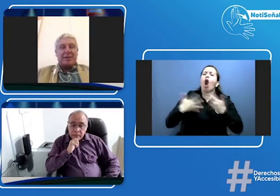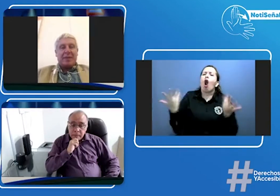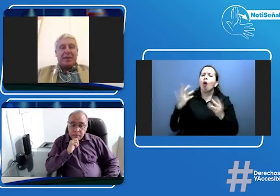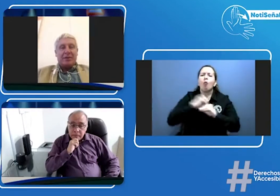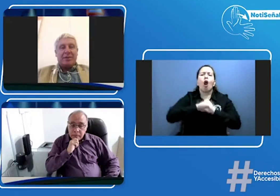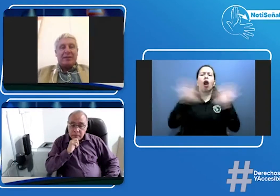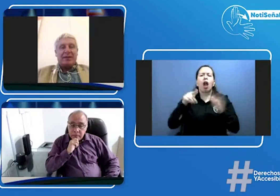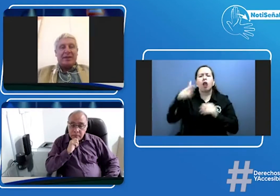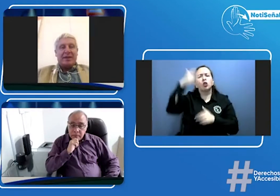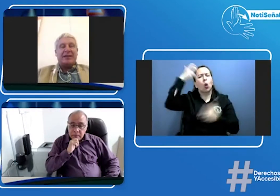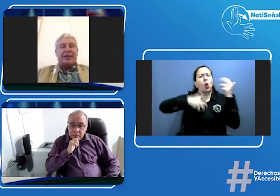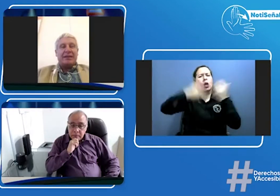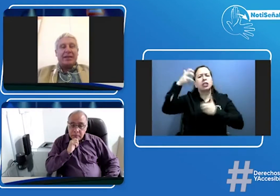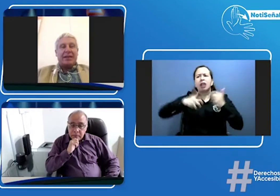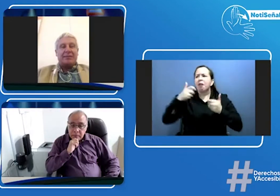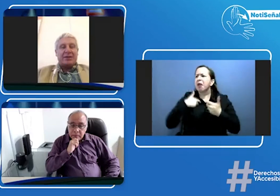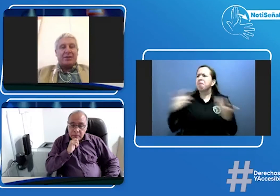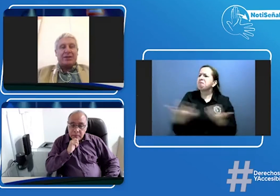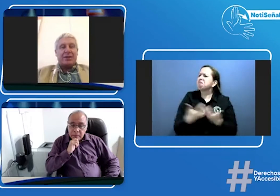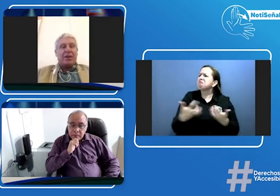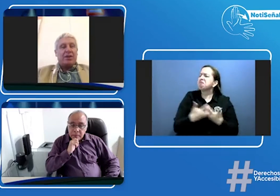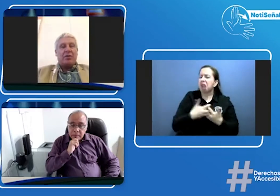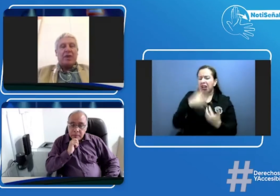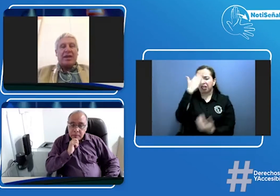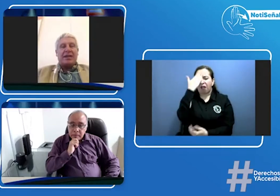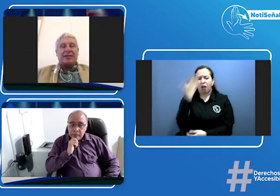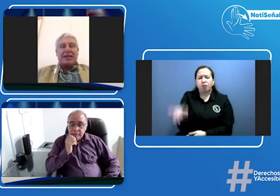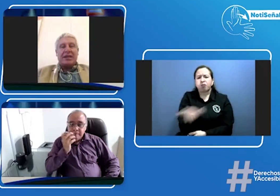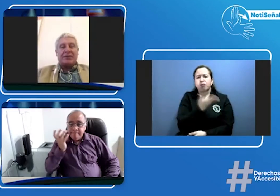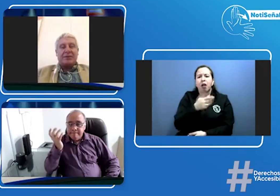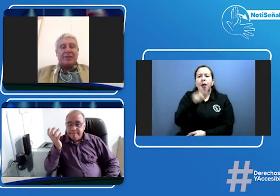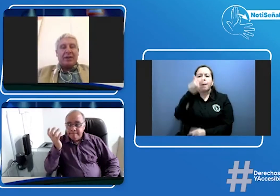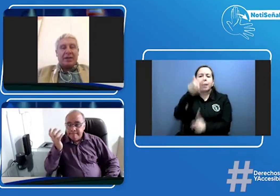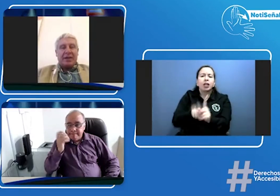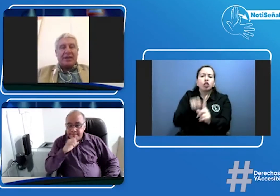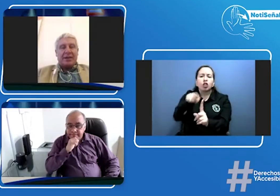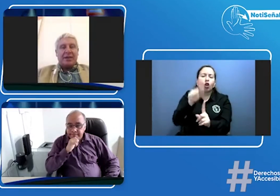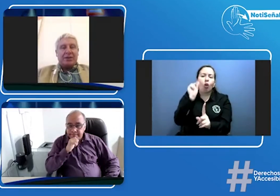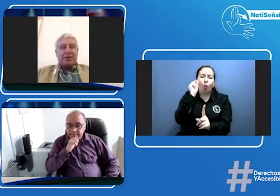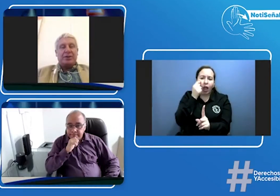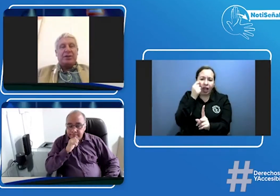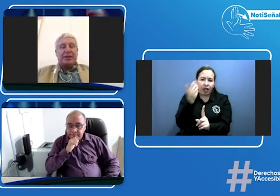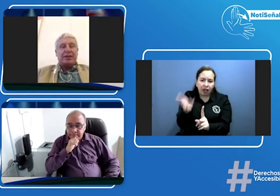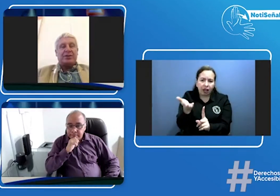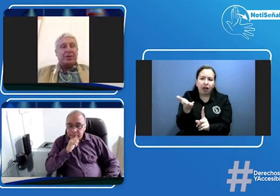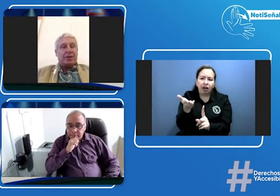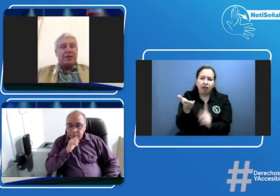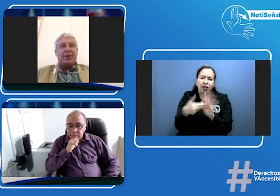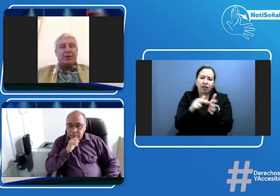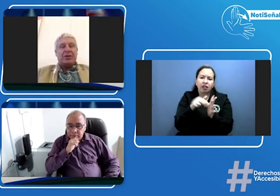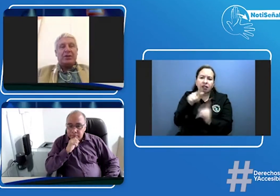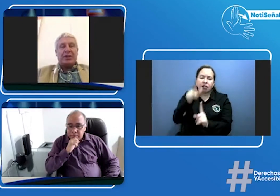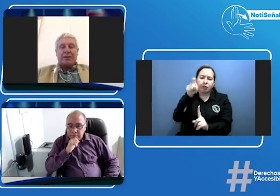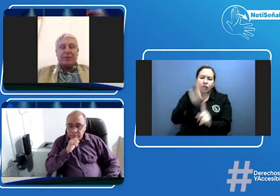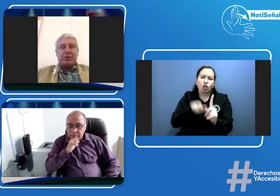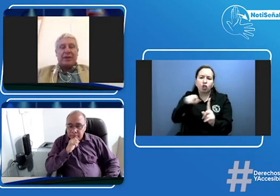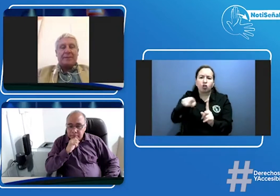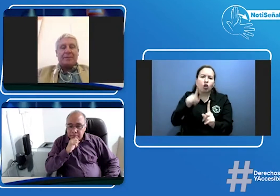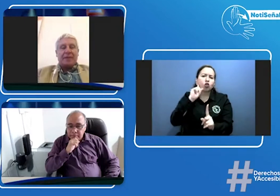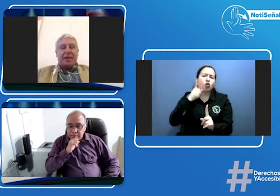y obviamente entender que hay personas como Henry en este caso que tienen una soltera profunda y